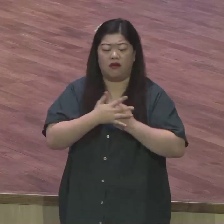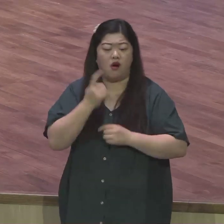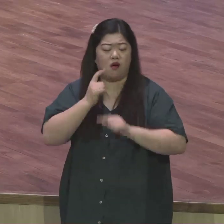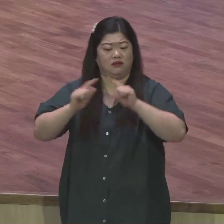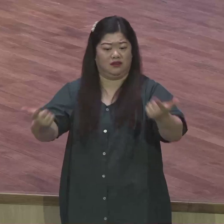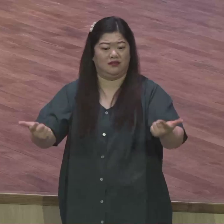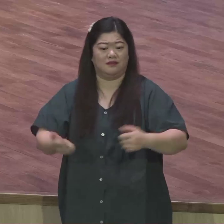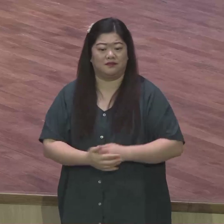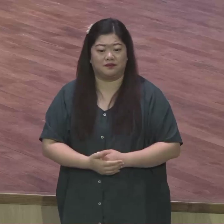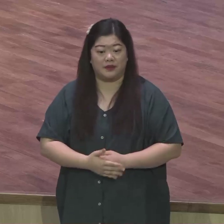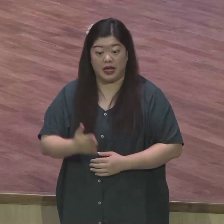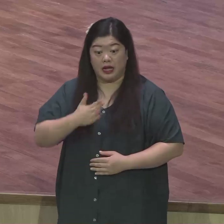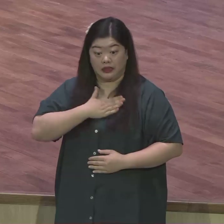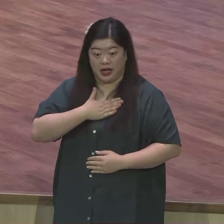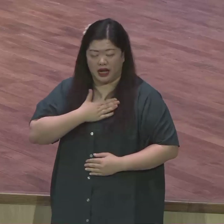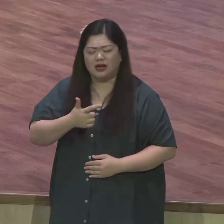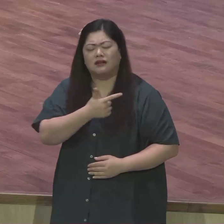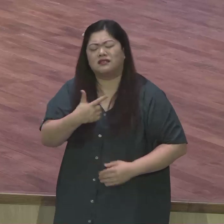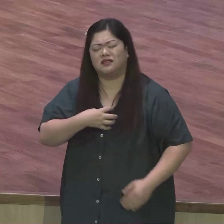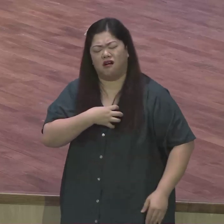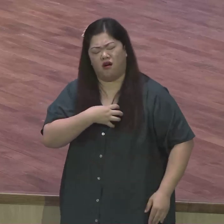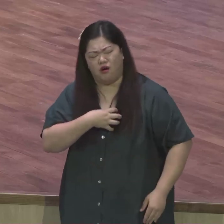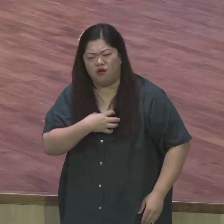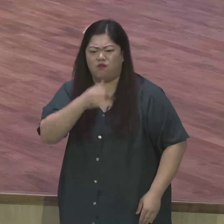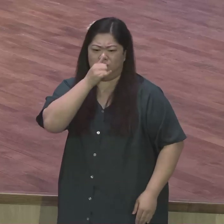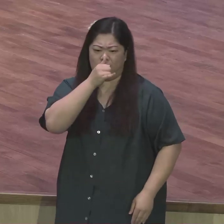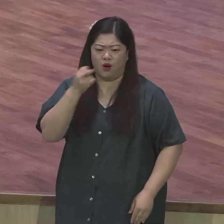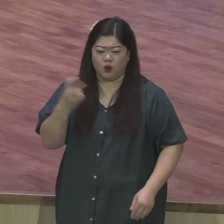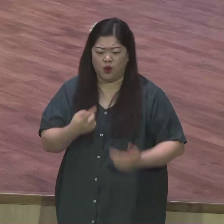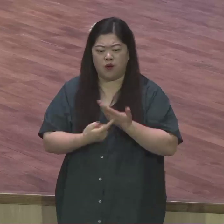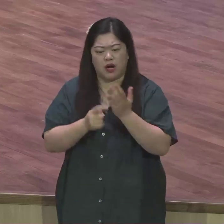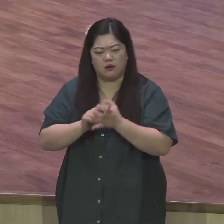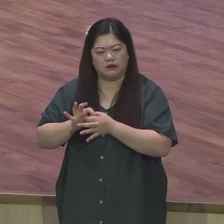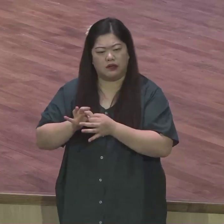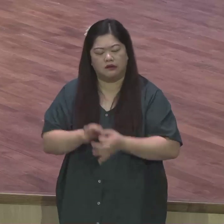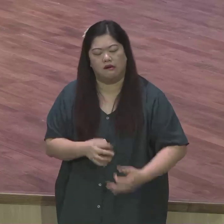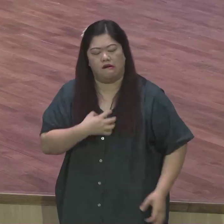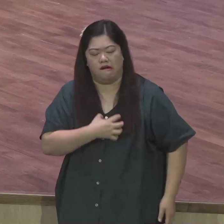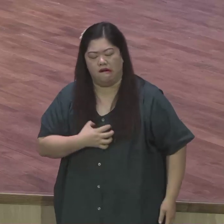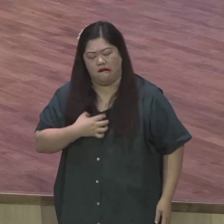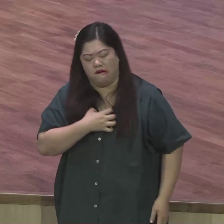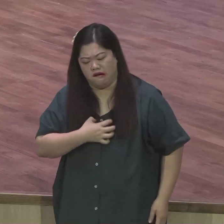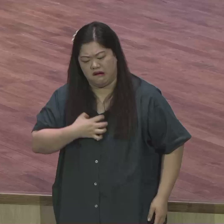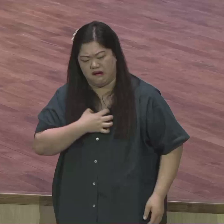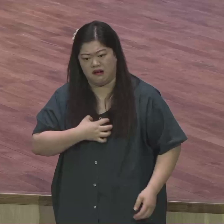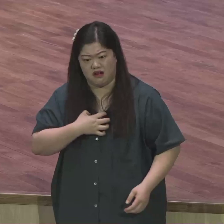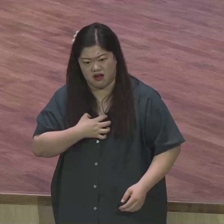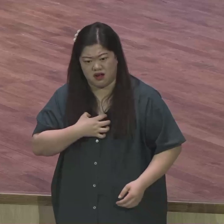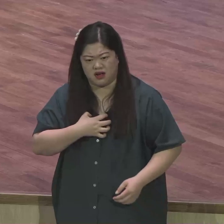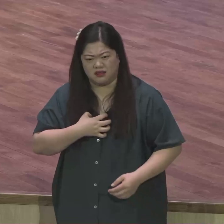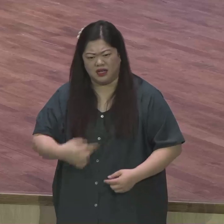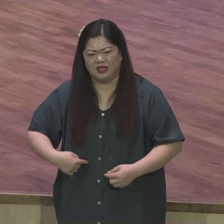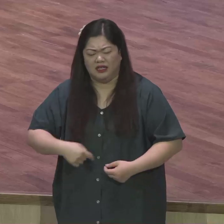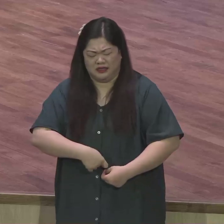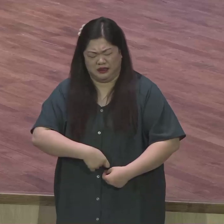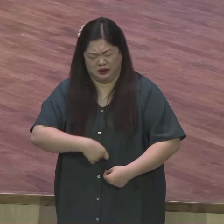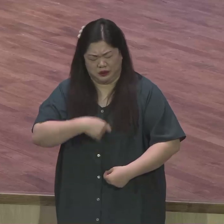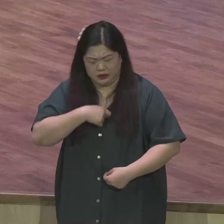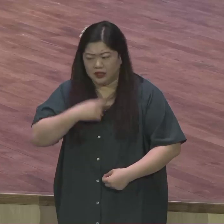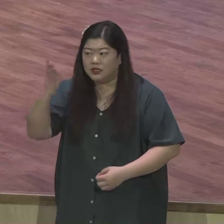나에게 큰 근심이 있는 것과 마음에 그치지 않는 고통이 있는 것을 내 양심이 성령 안에서 나와 더불어